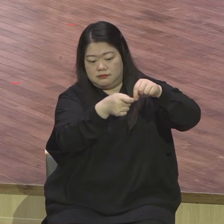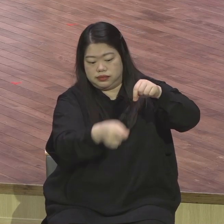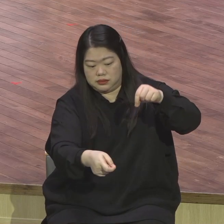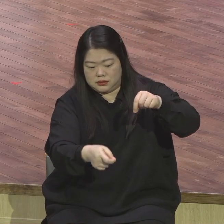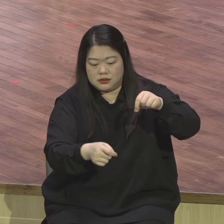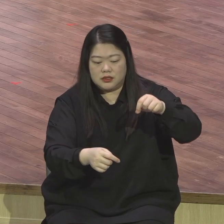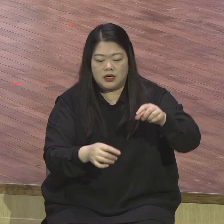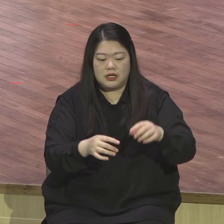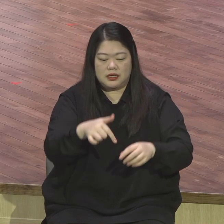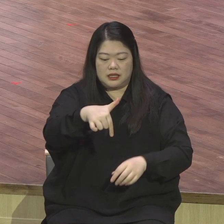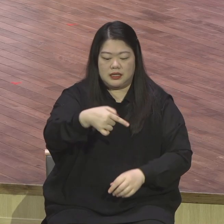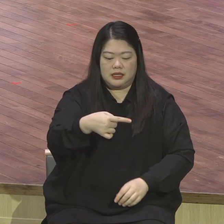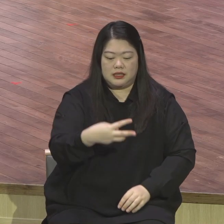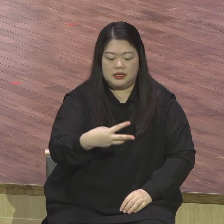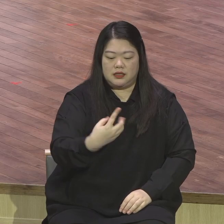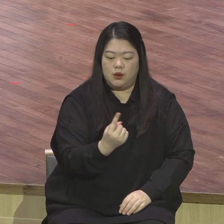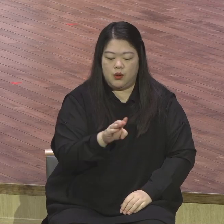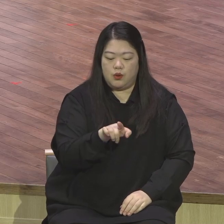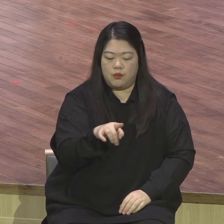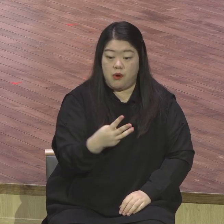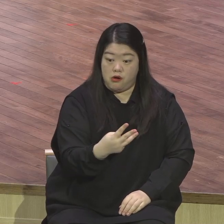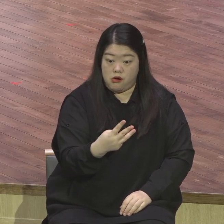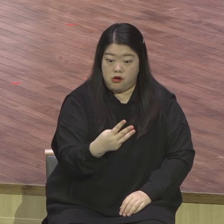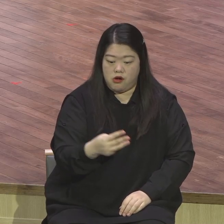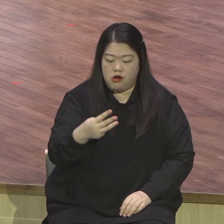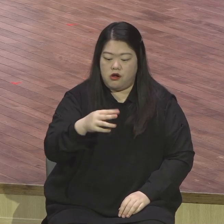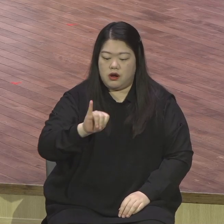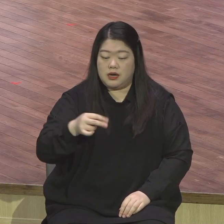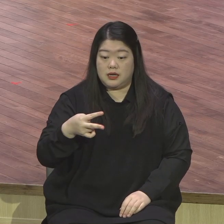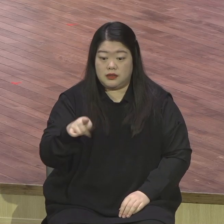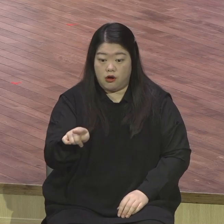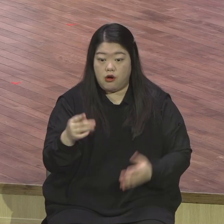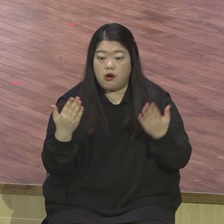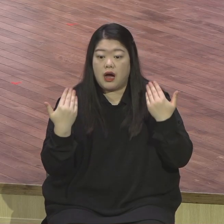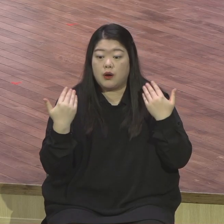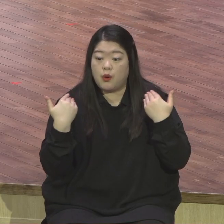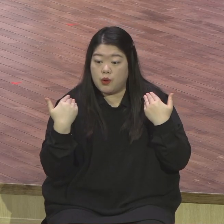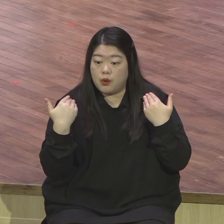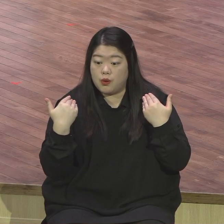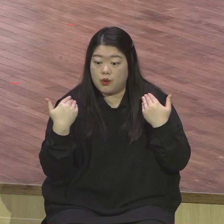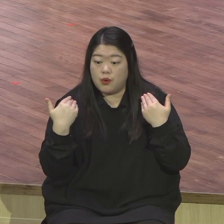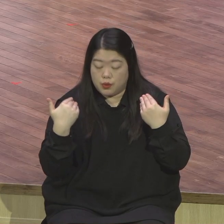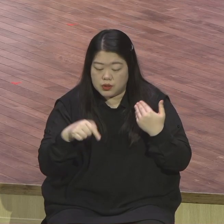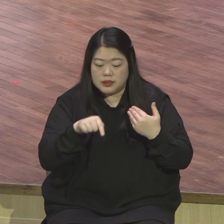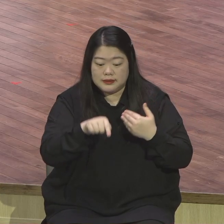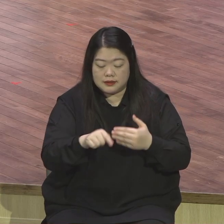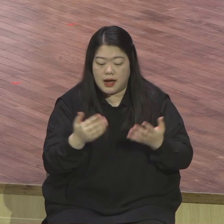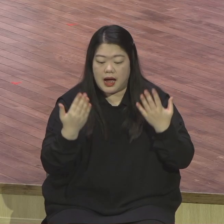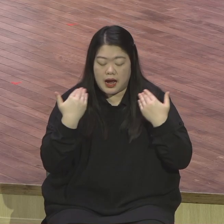교육청에서 와서 한번 점검하고 다 조사하고 다 확인하고 그래서